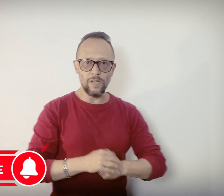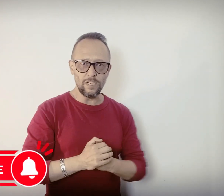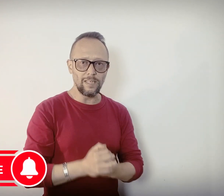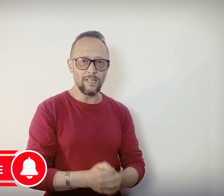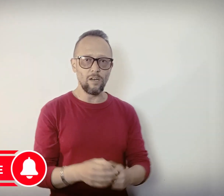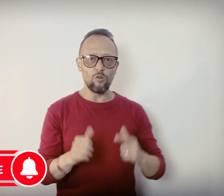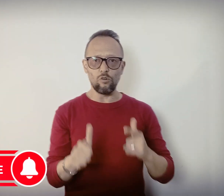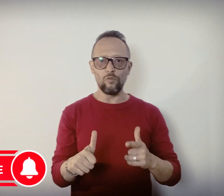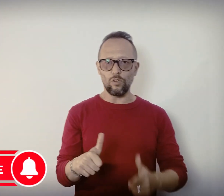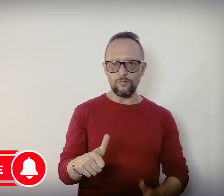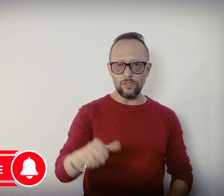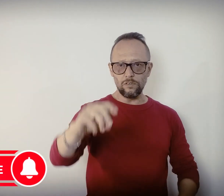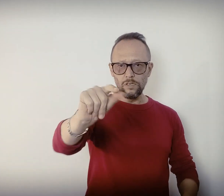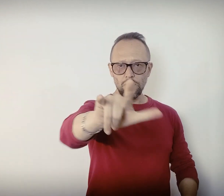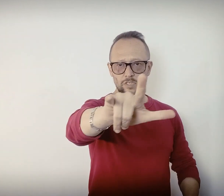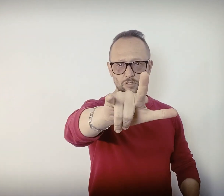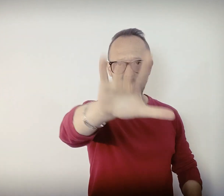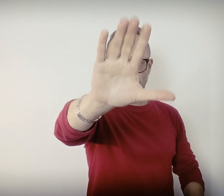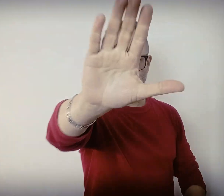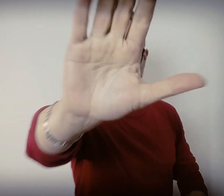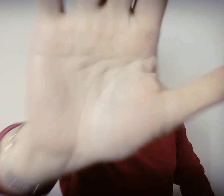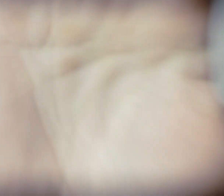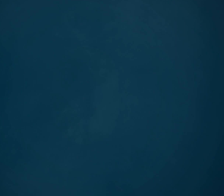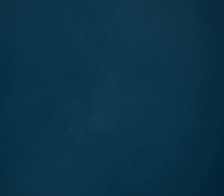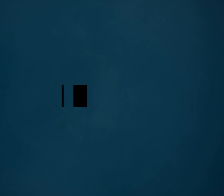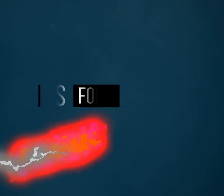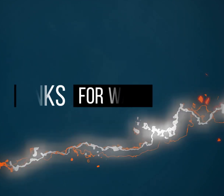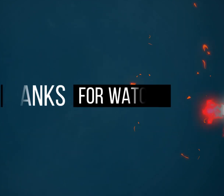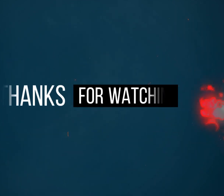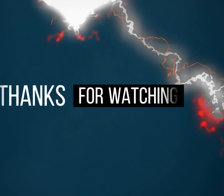digital de los blocos fotográficos chao chao chau